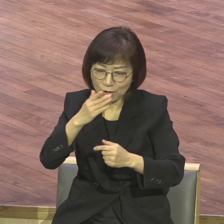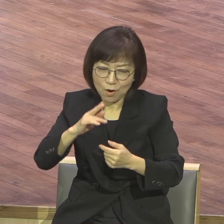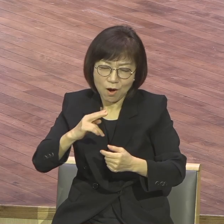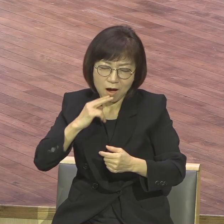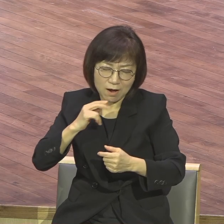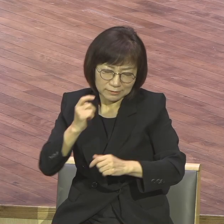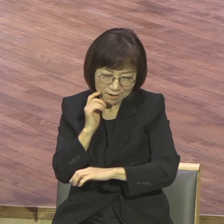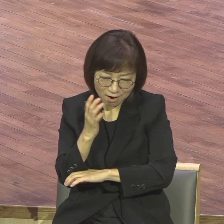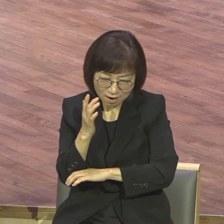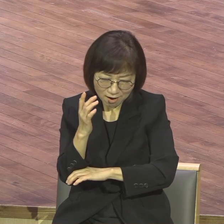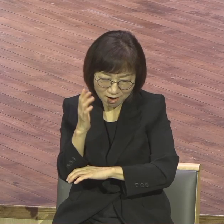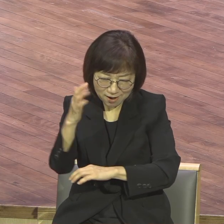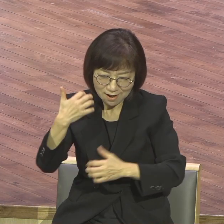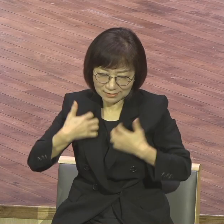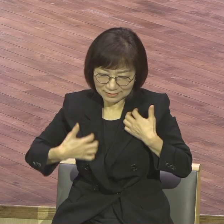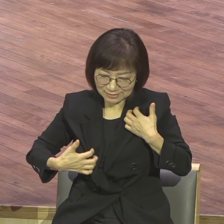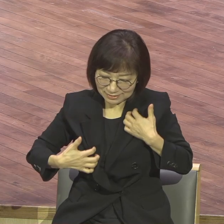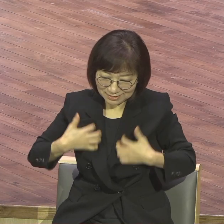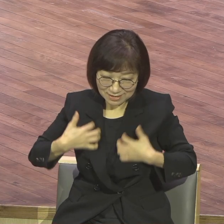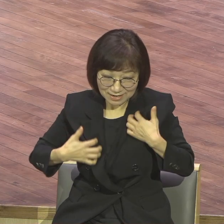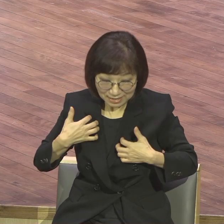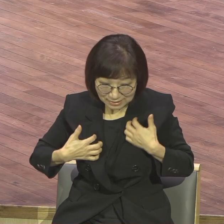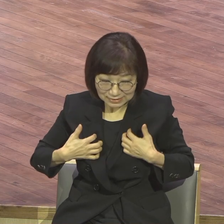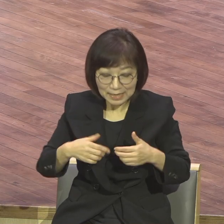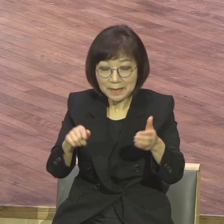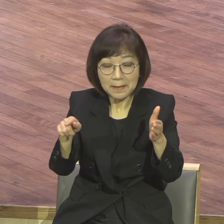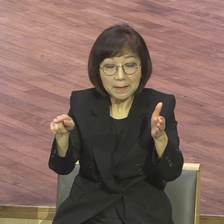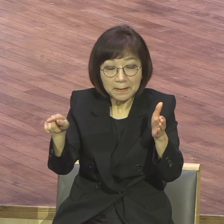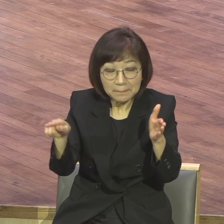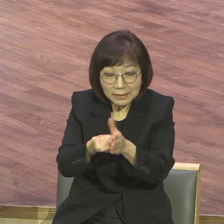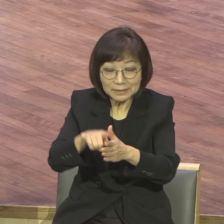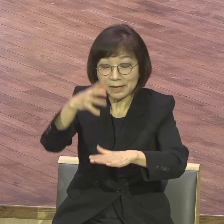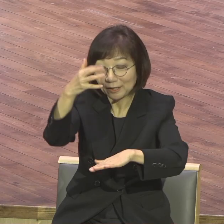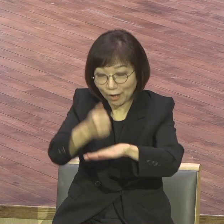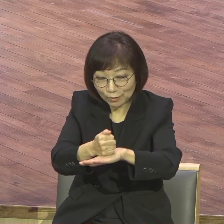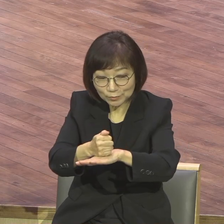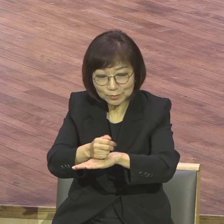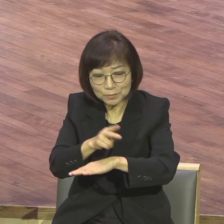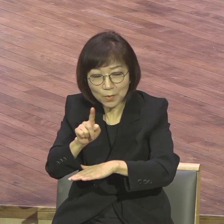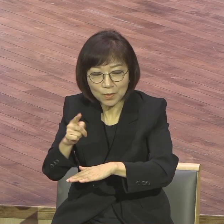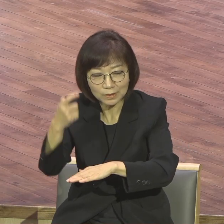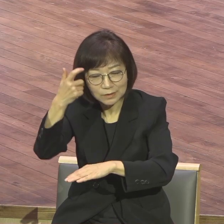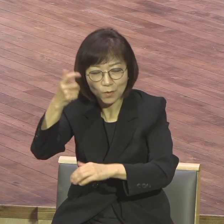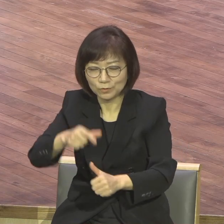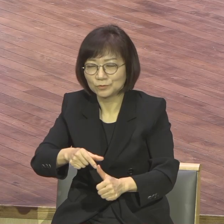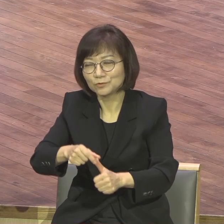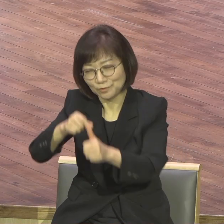즐거움으로 기뻐하니 믿음의 결국 곧 영혼의 구원을 받음이라. 아멘. 아멘.